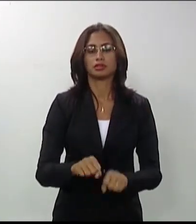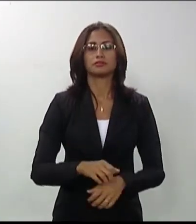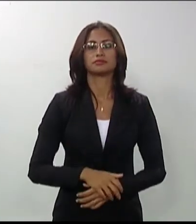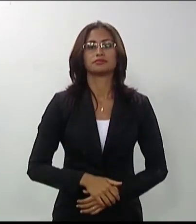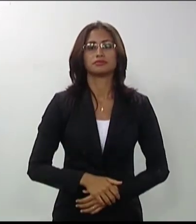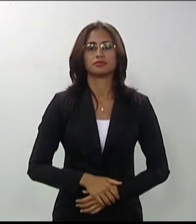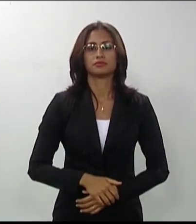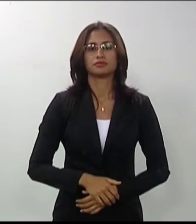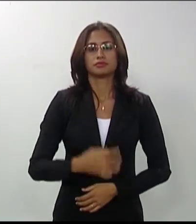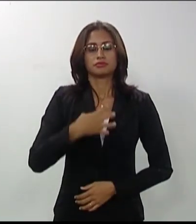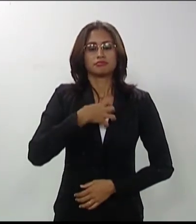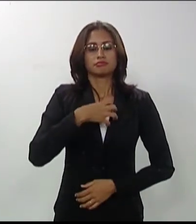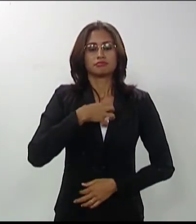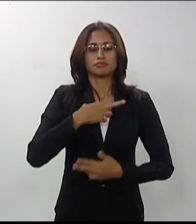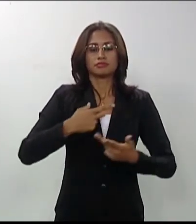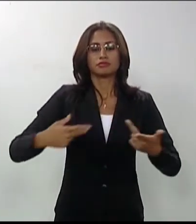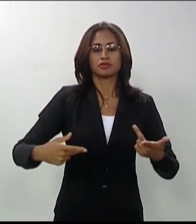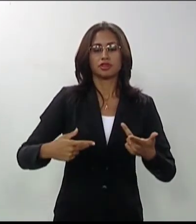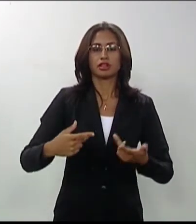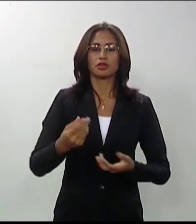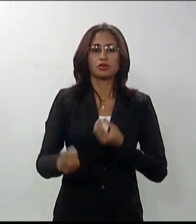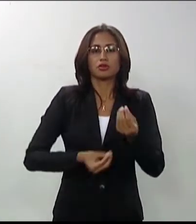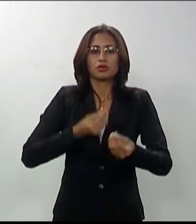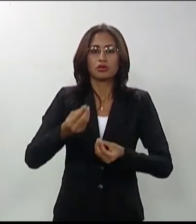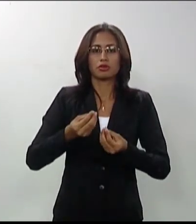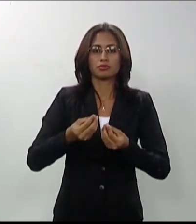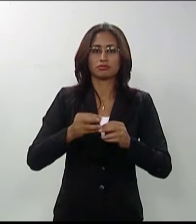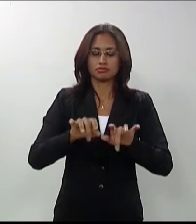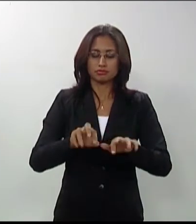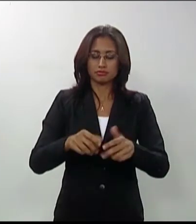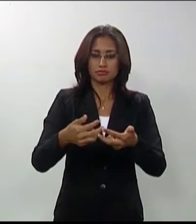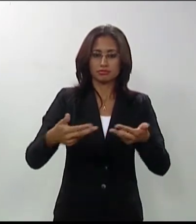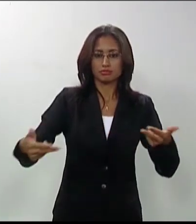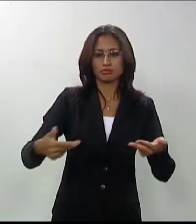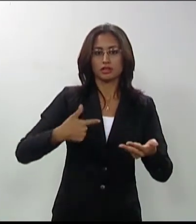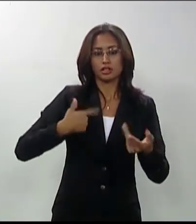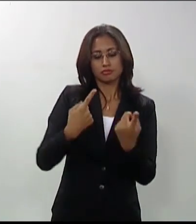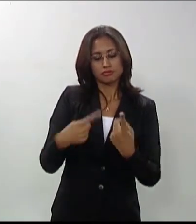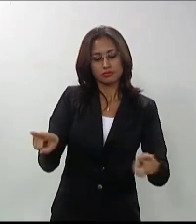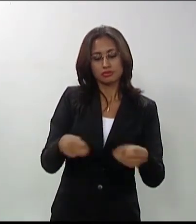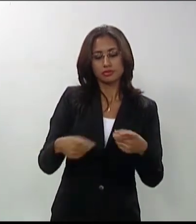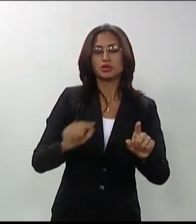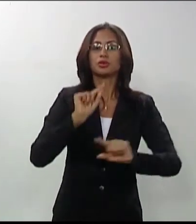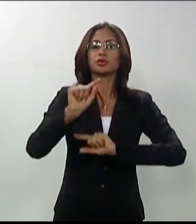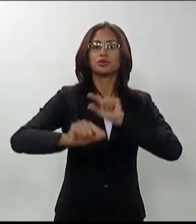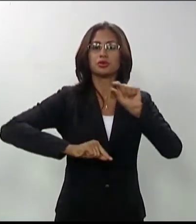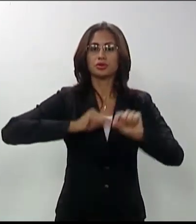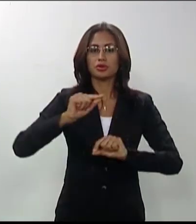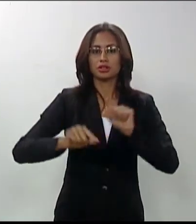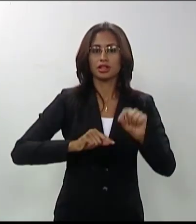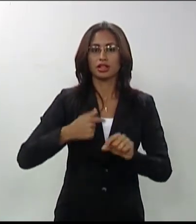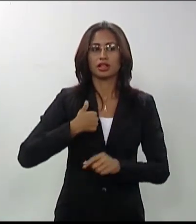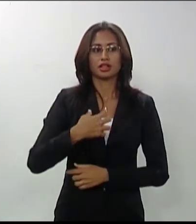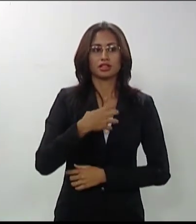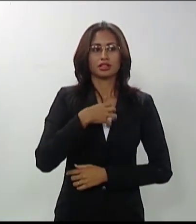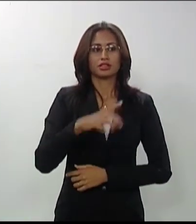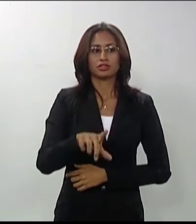apresentação do original do mesmo documento de identificação oficial utilizado no ato de sua inscrição, salvo quando